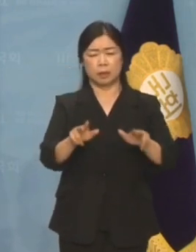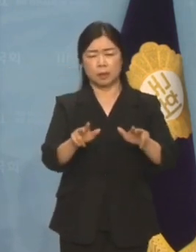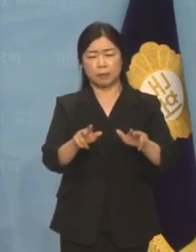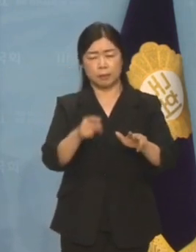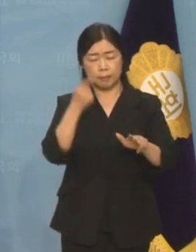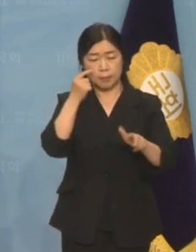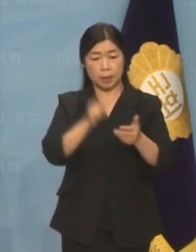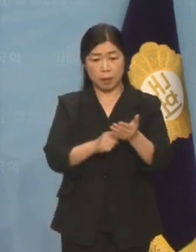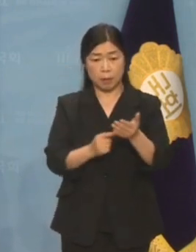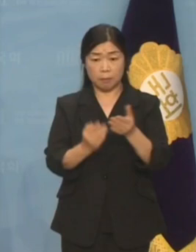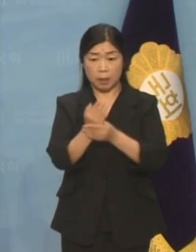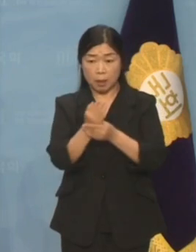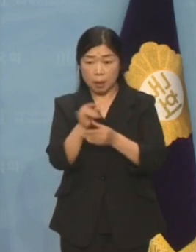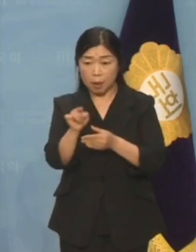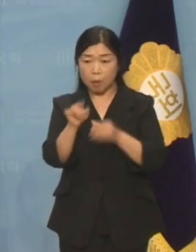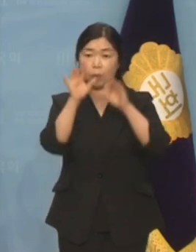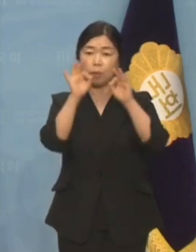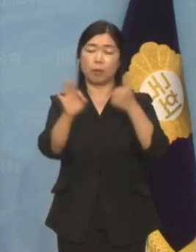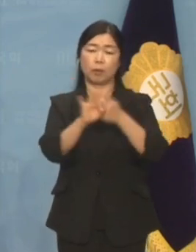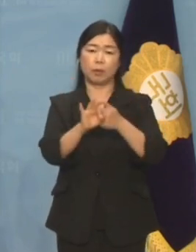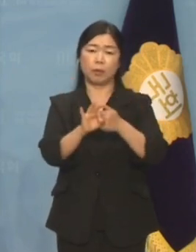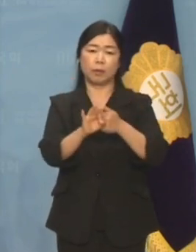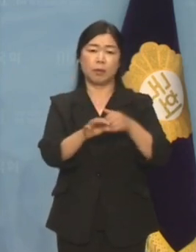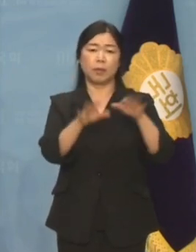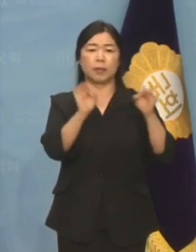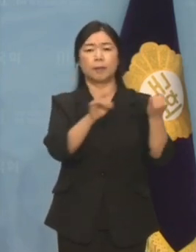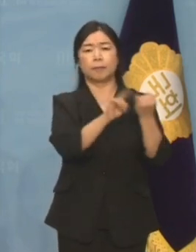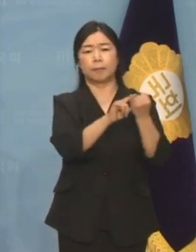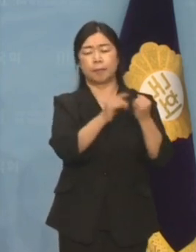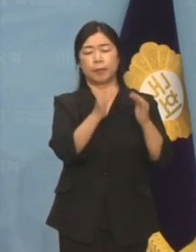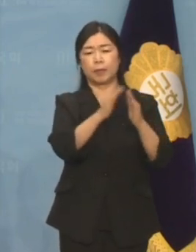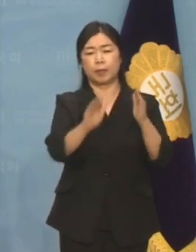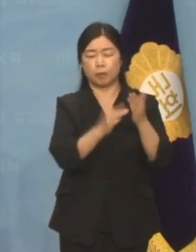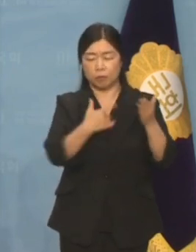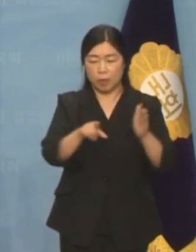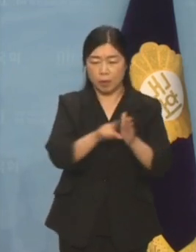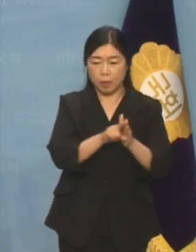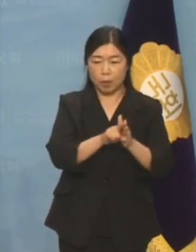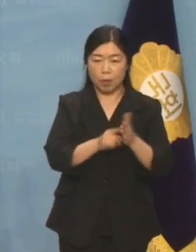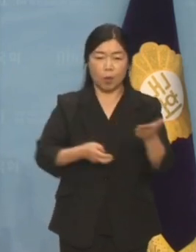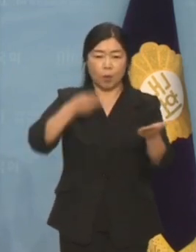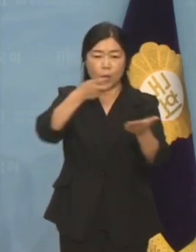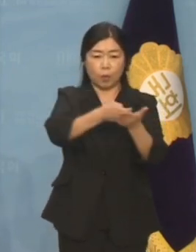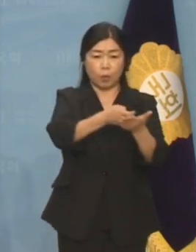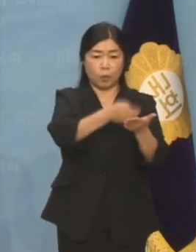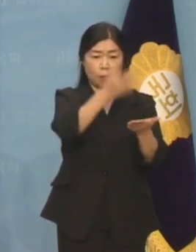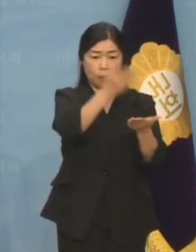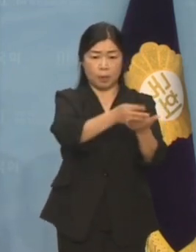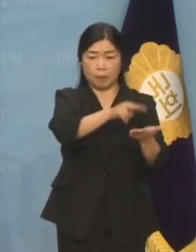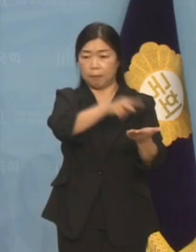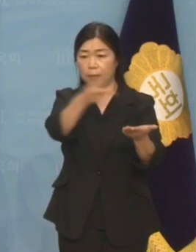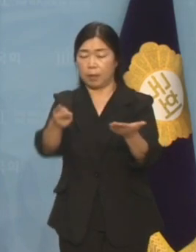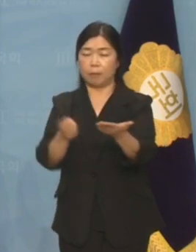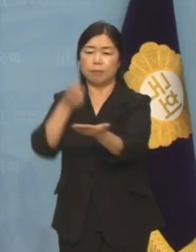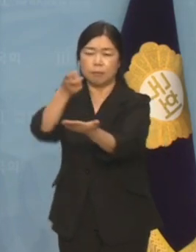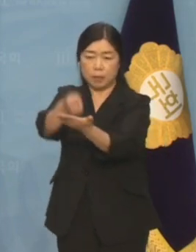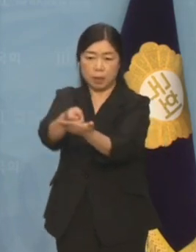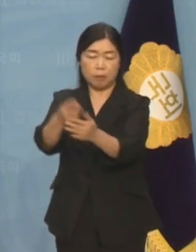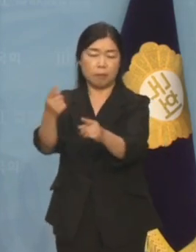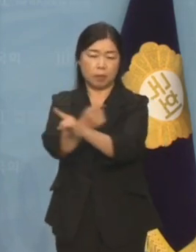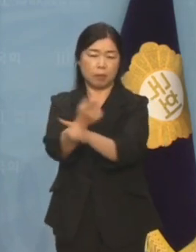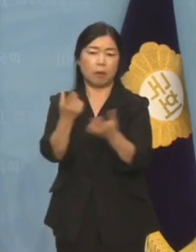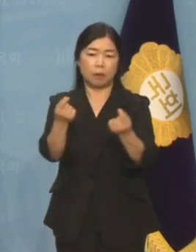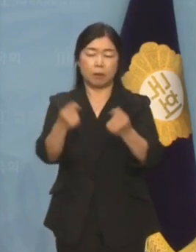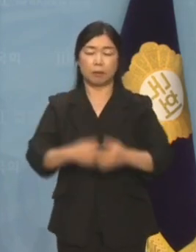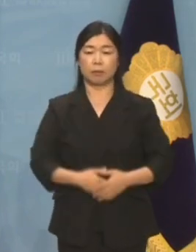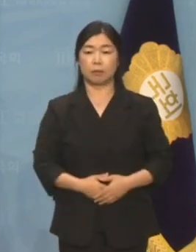김건희 여사 일가를 위해 고속도로 종점을 변경했다는 의심을 지울 수 없습니다. 원희룡 장관은